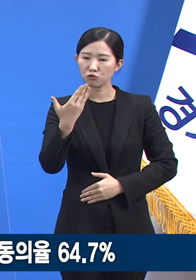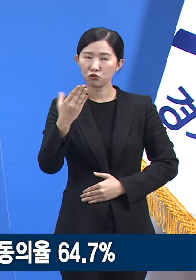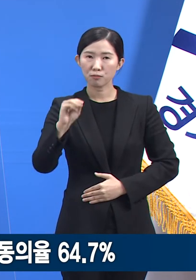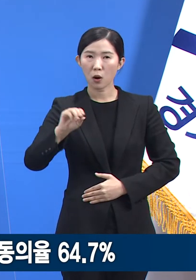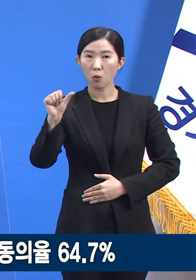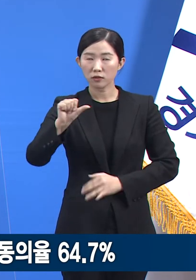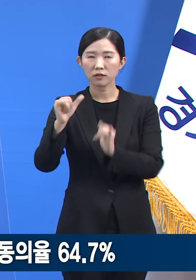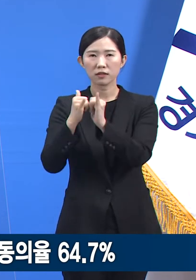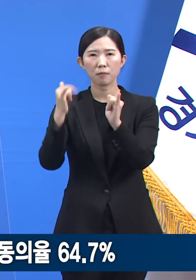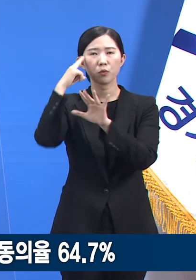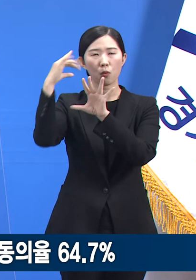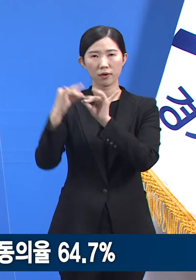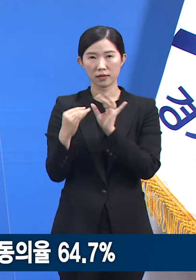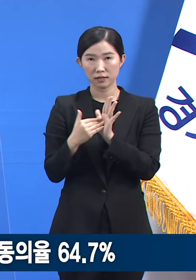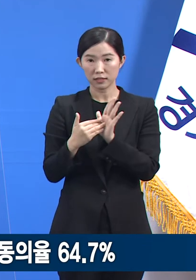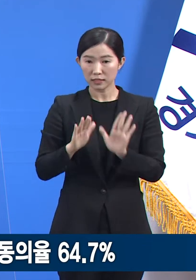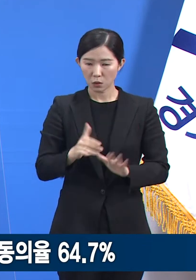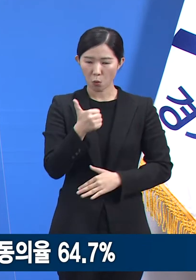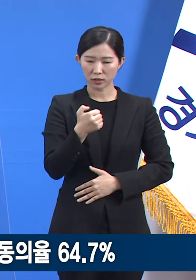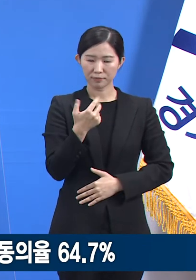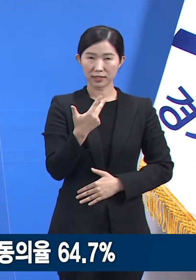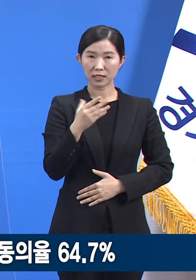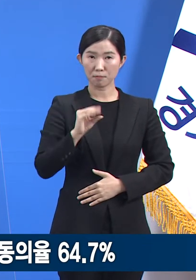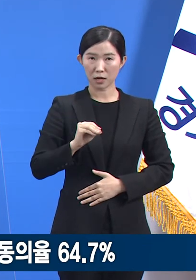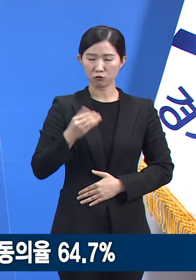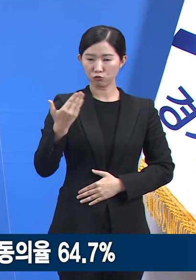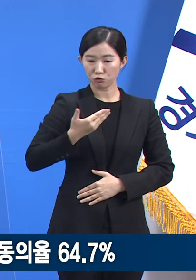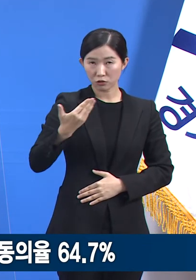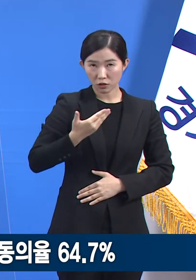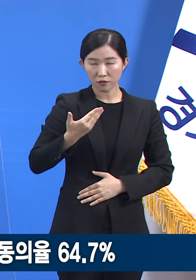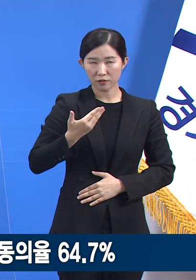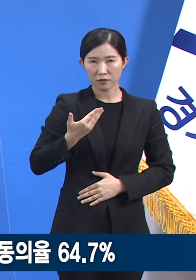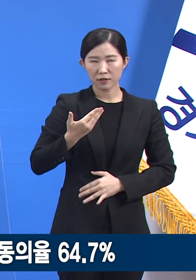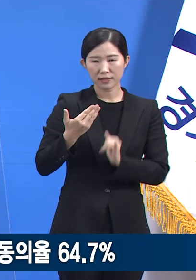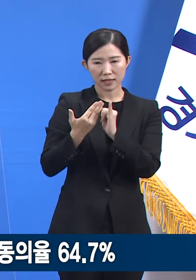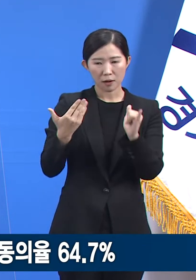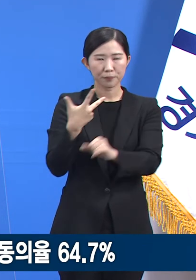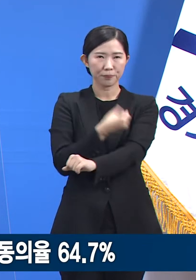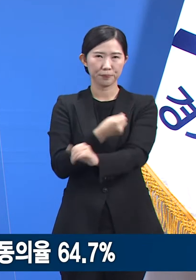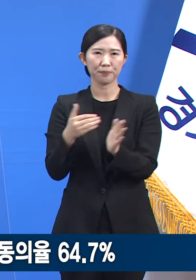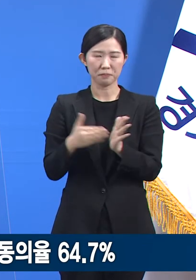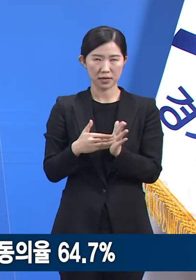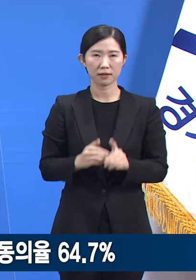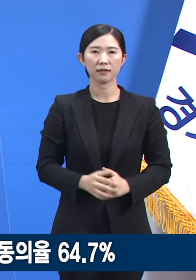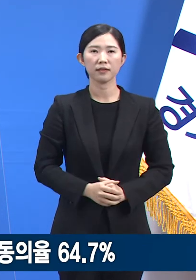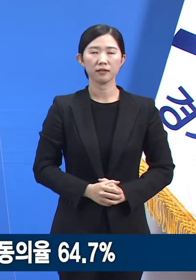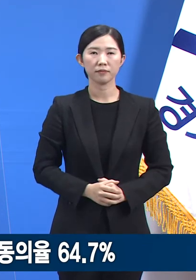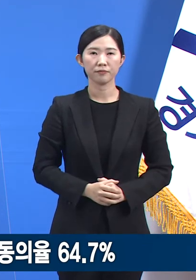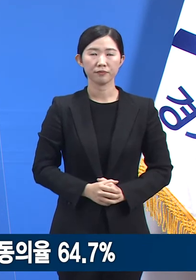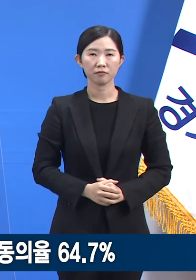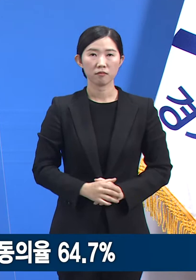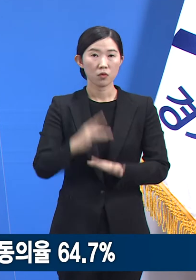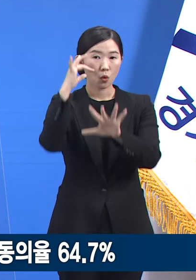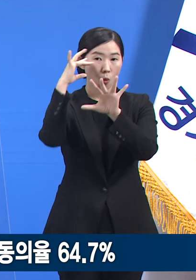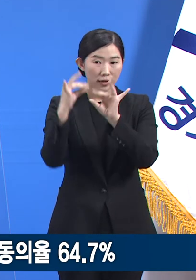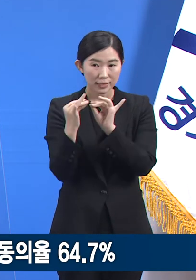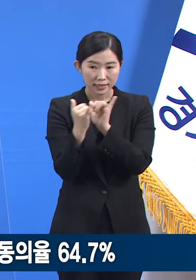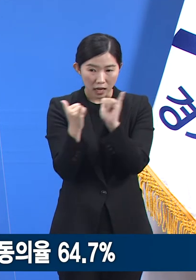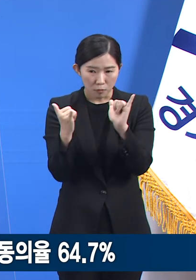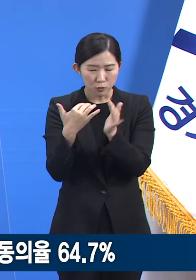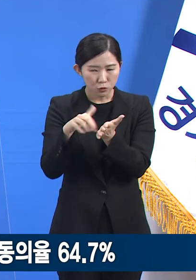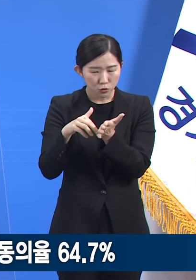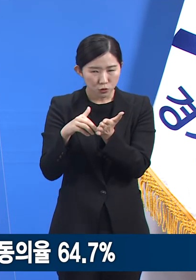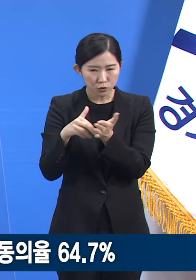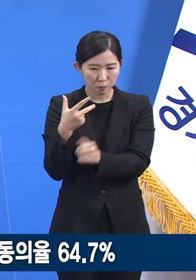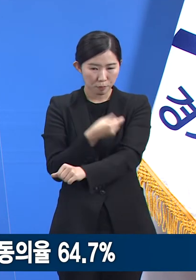동의하였으며 57만 9,032명을 접종했습니다. 동의자 대비 접종률은 현재